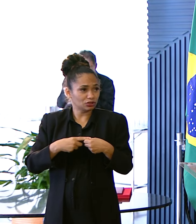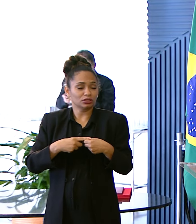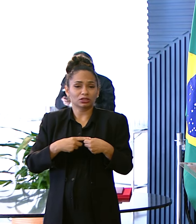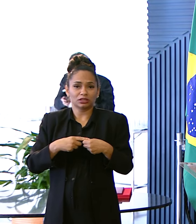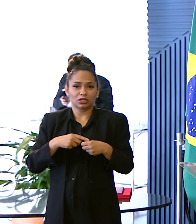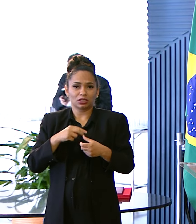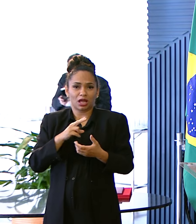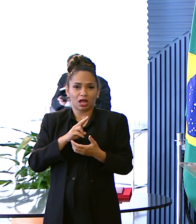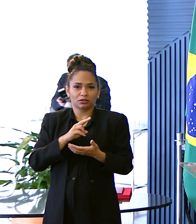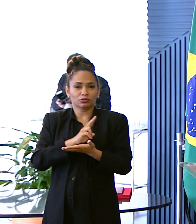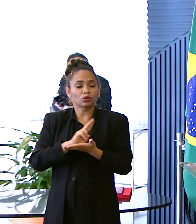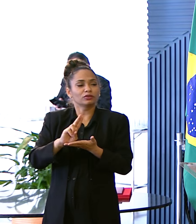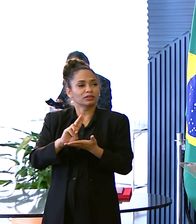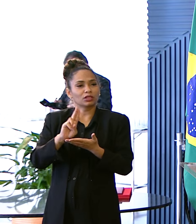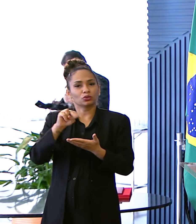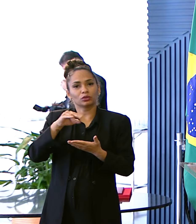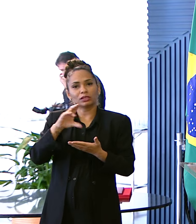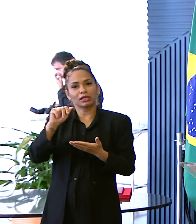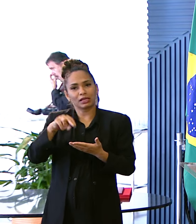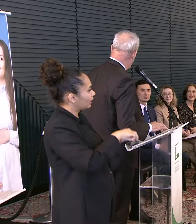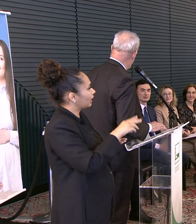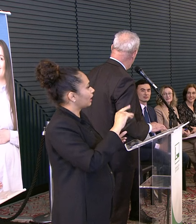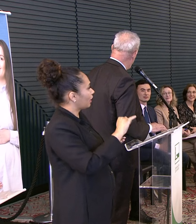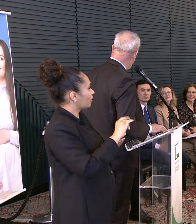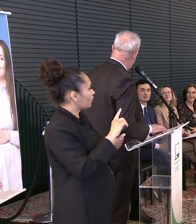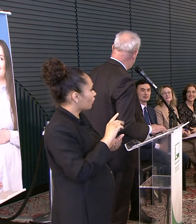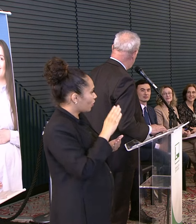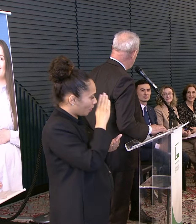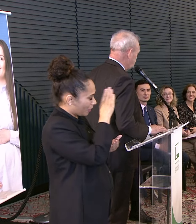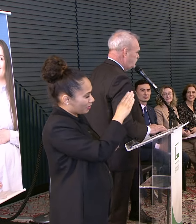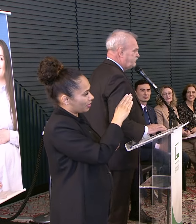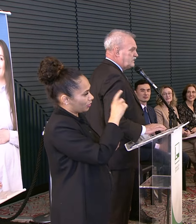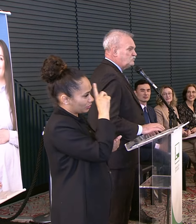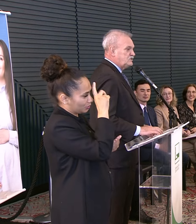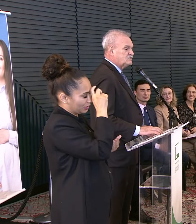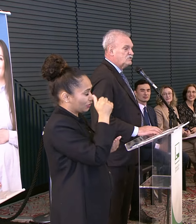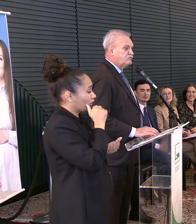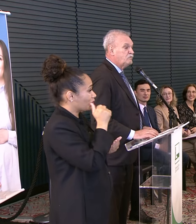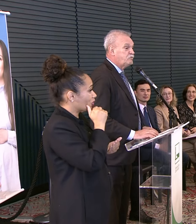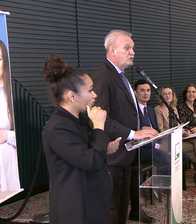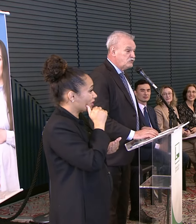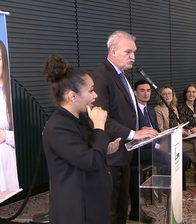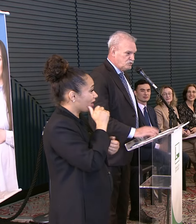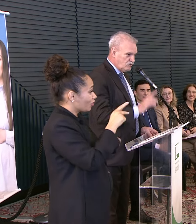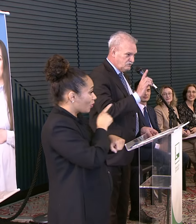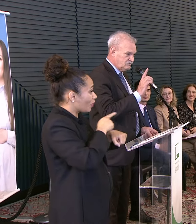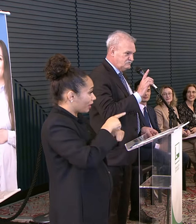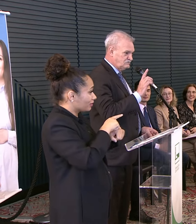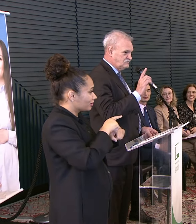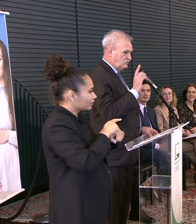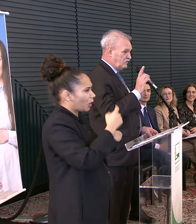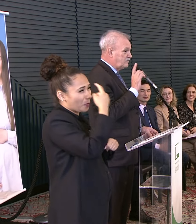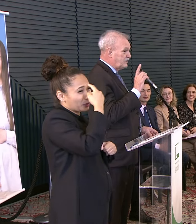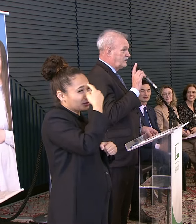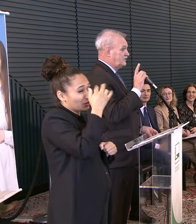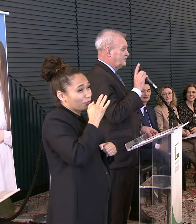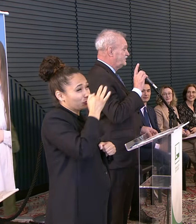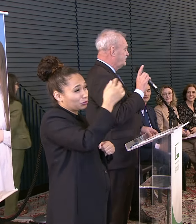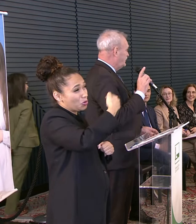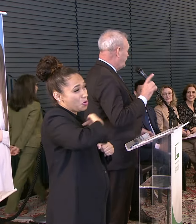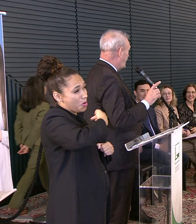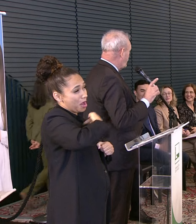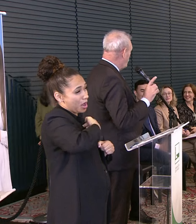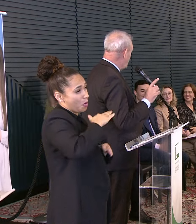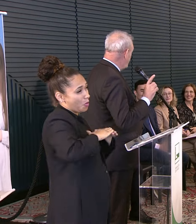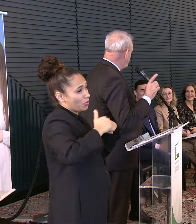Tinha Foi o primeiro Hospital da mulher Do país E eu falei Um dia Se eu for político Olha bem